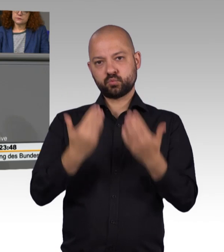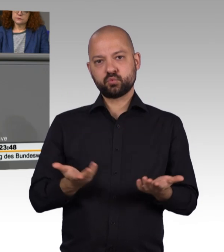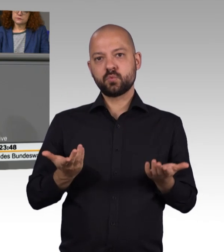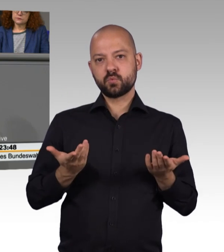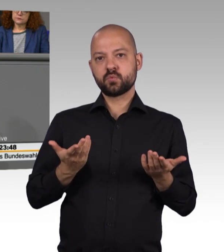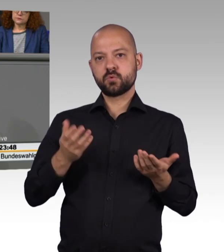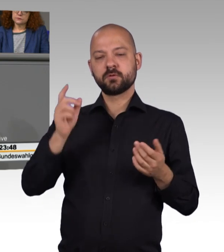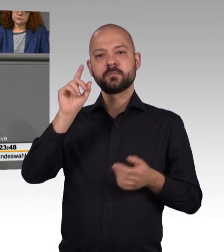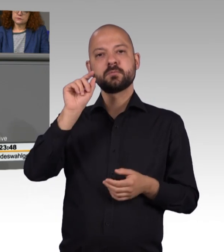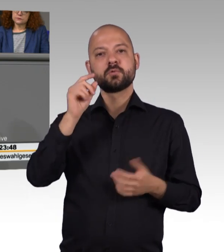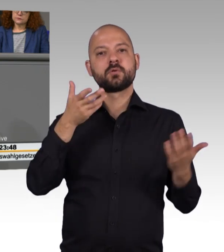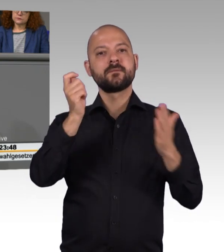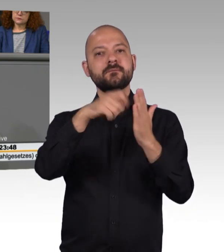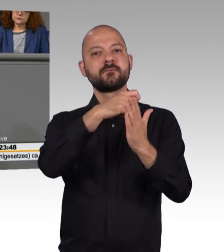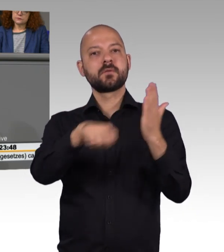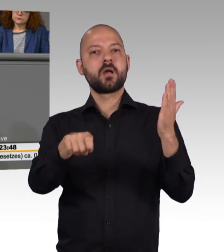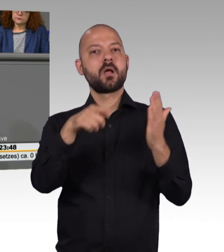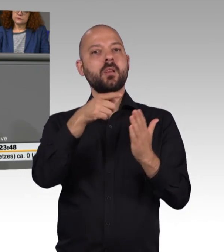wir keine neuen Regelungen, denn das galt immer schon.